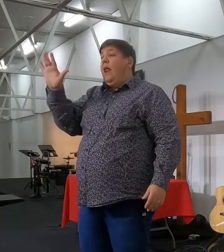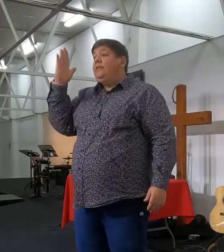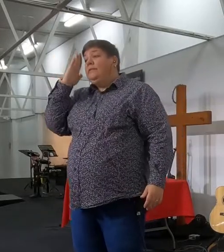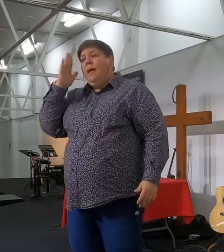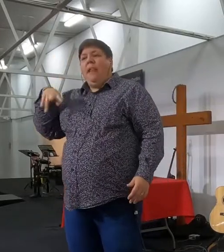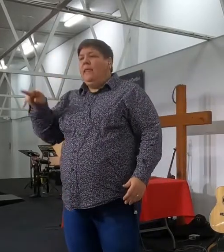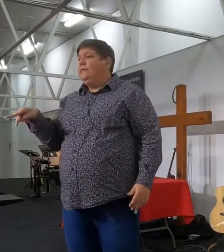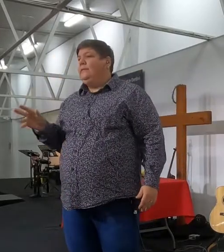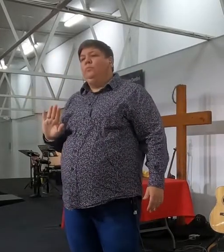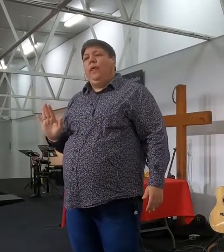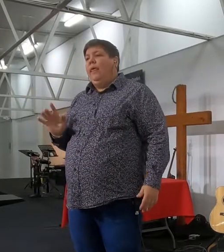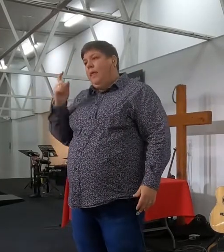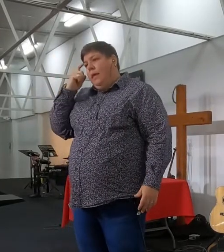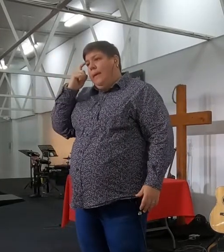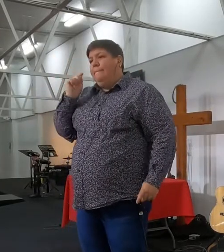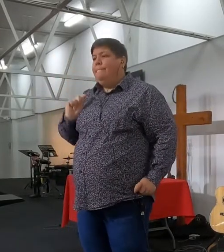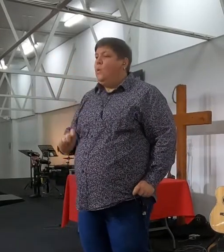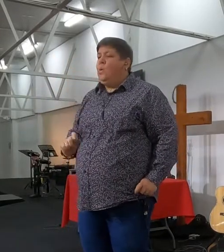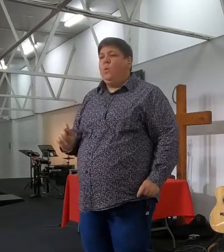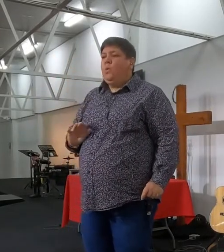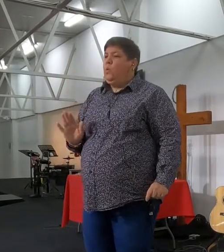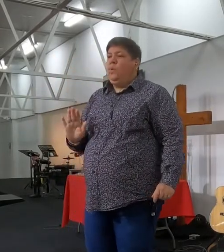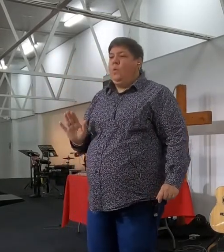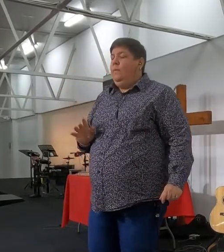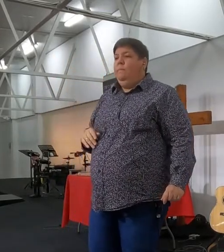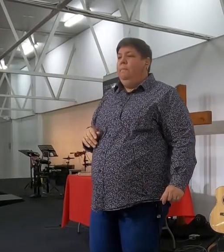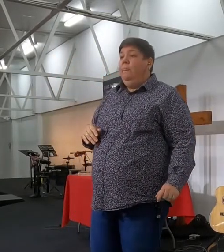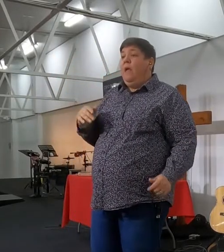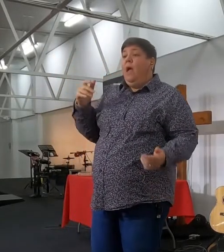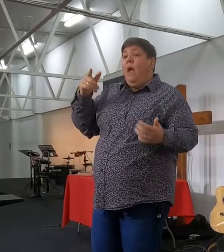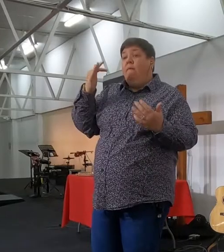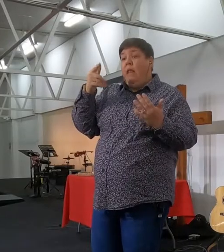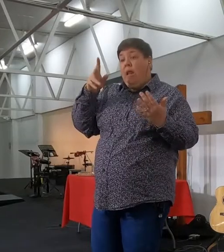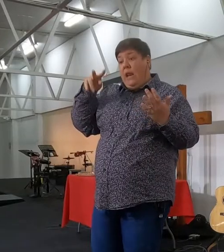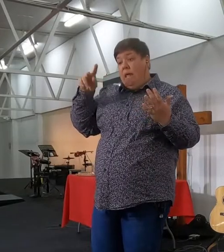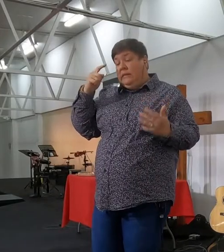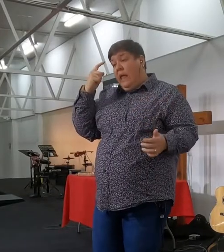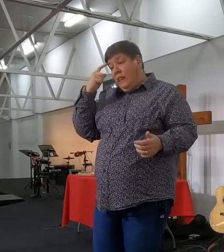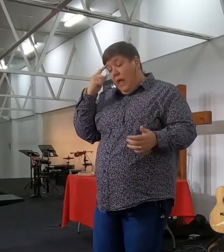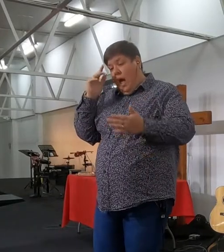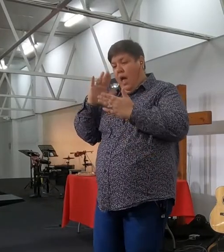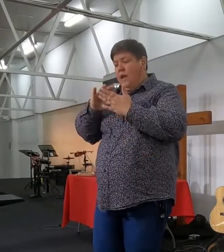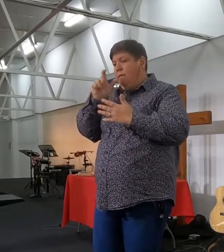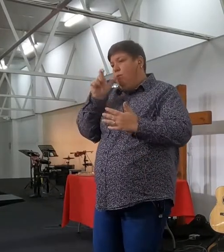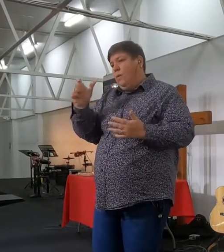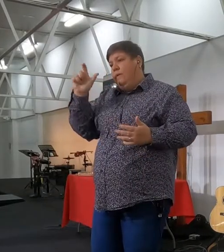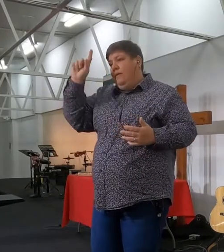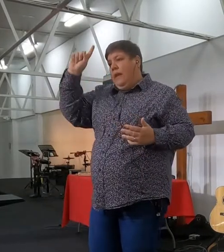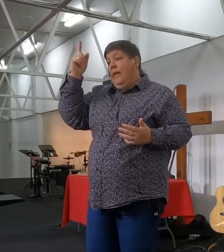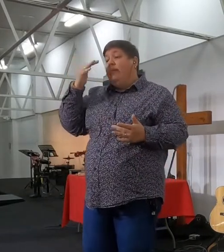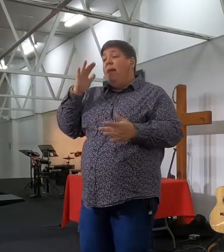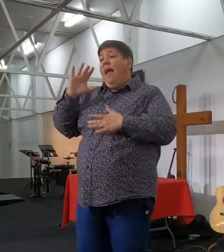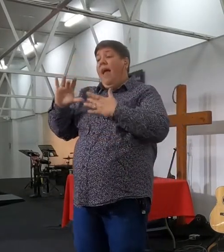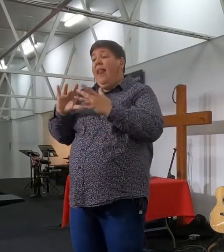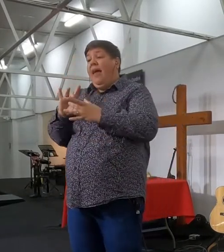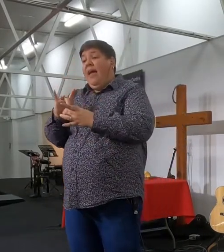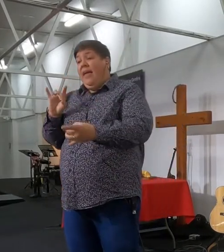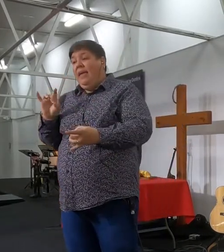so, maar dink een bykie daar, want weet jy wat, dit is wanneer ek en jy dink, oor die woord van die Heere, wat ons die Heilige Geest kans geef, om in ons harte te